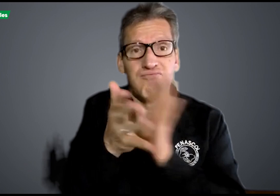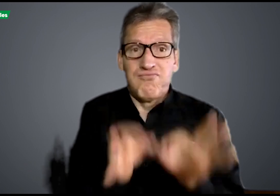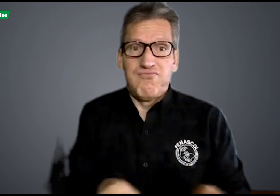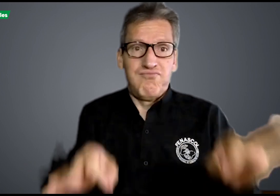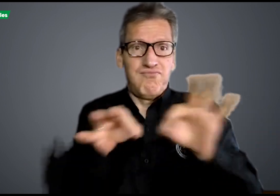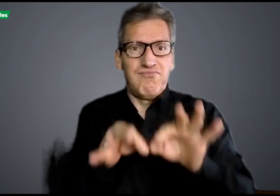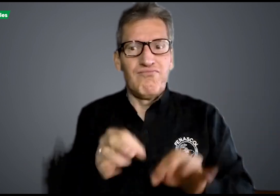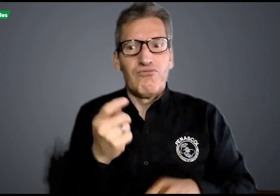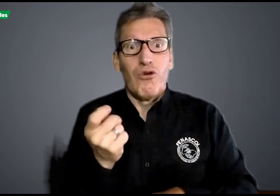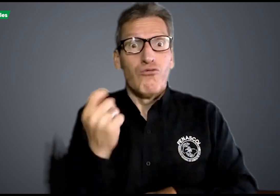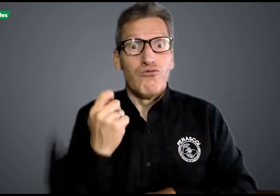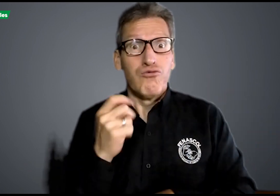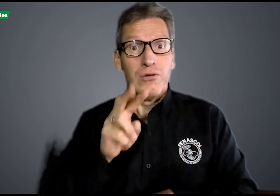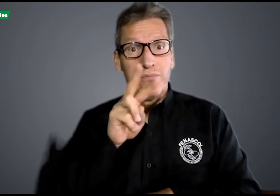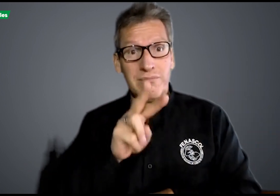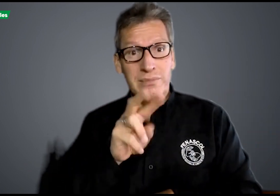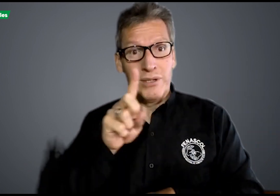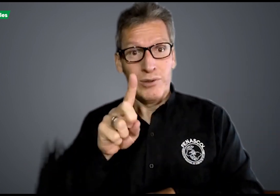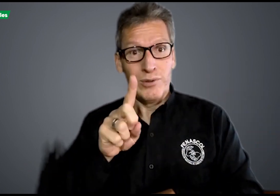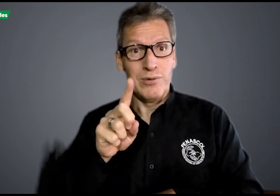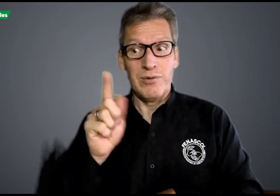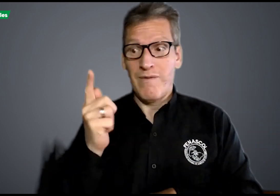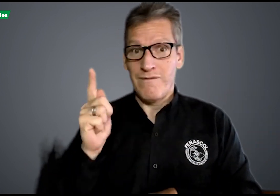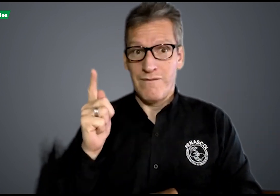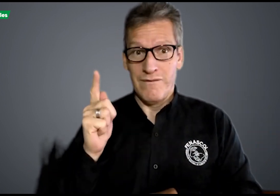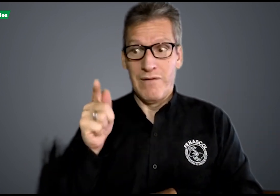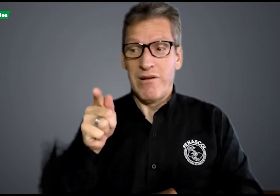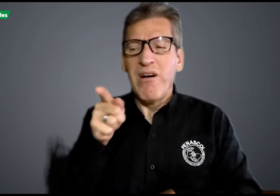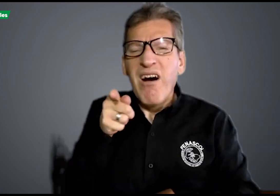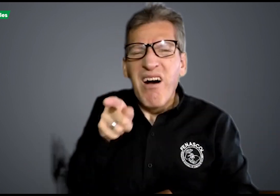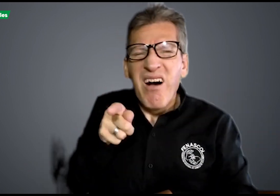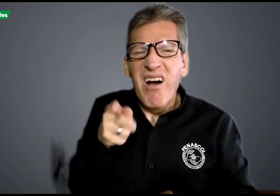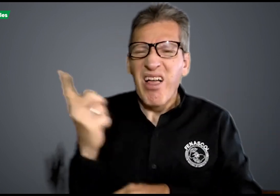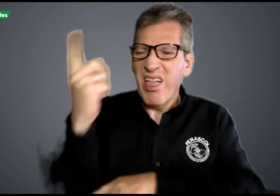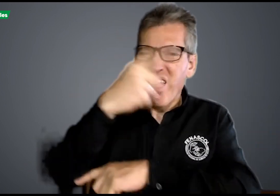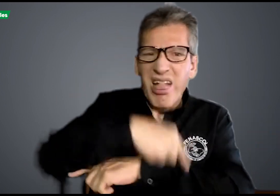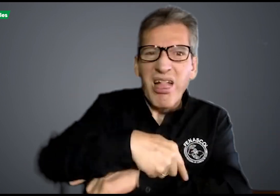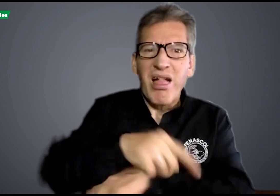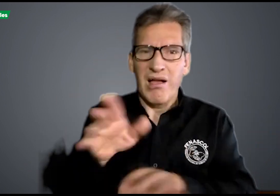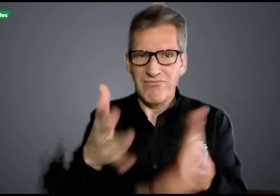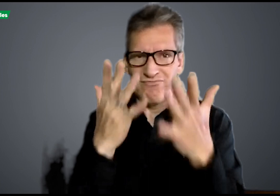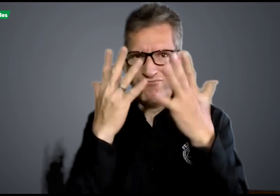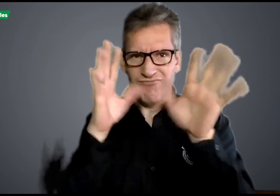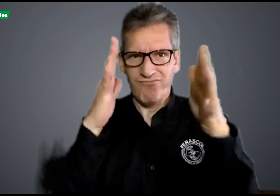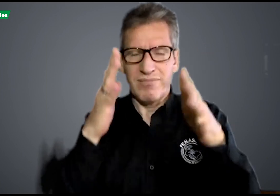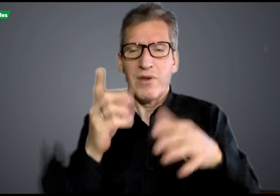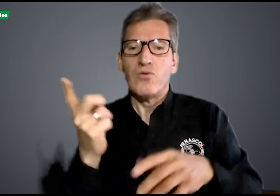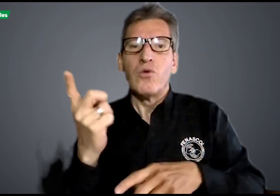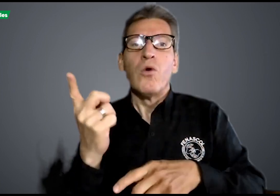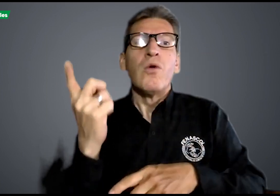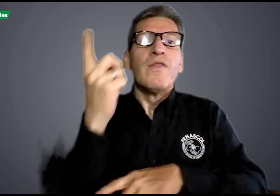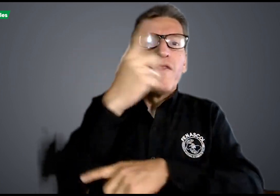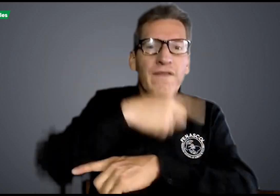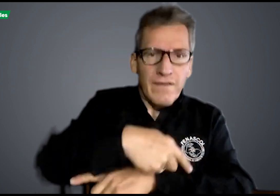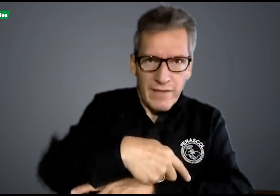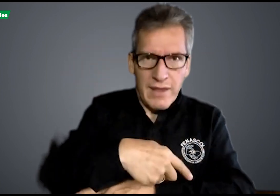quiero contarles algo muy importante. El pasado 21 de febrero se celebró el Día